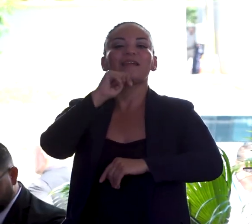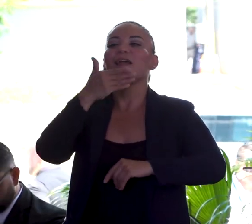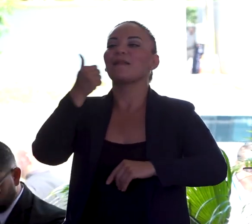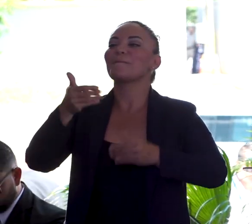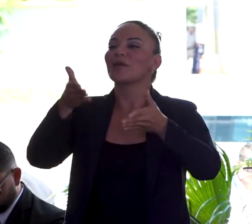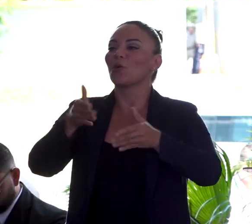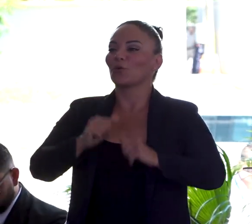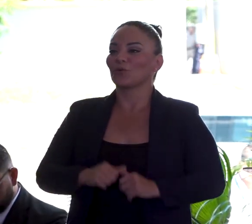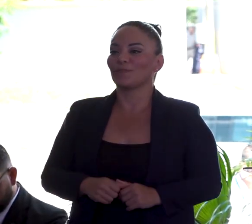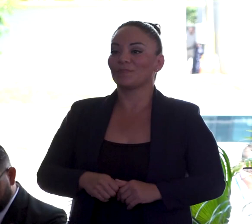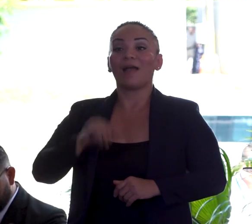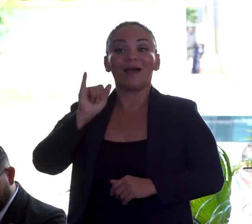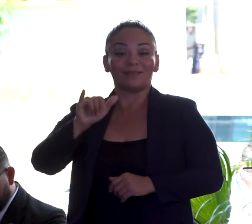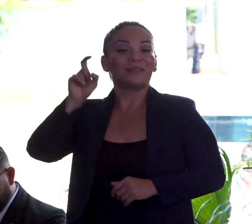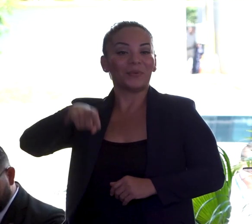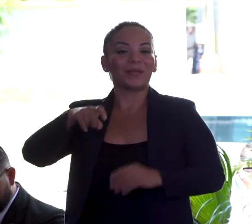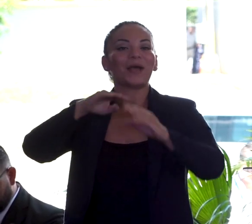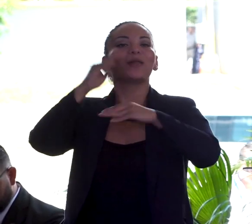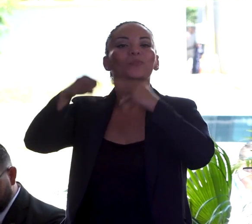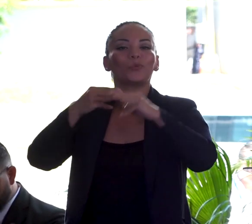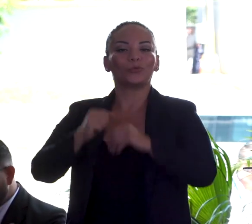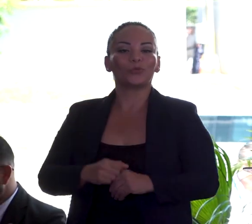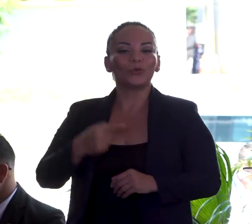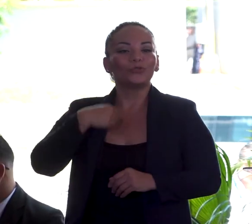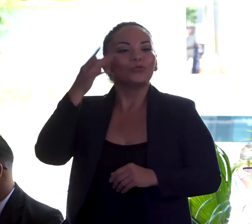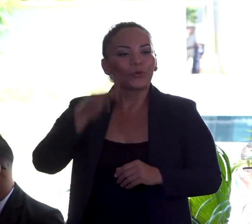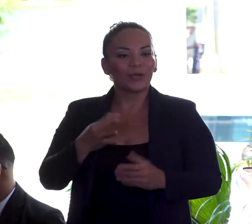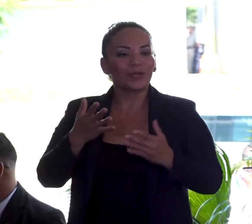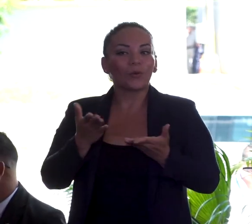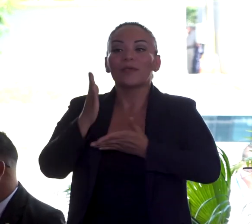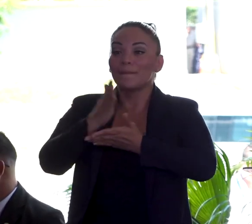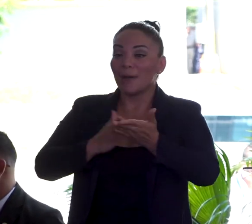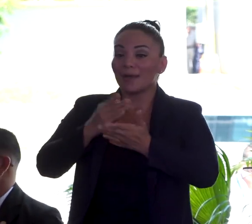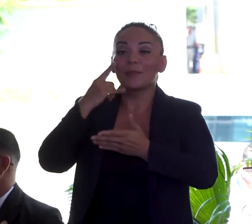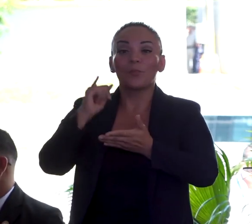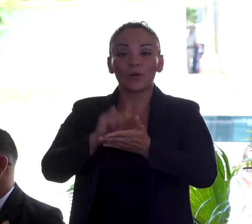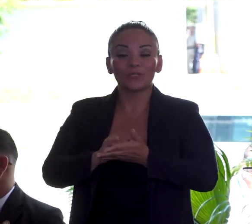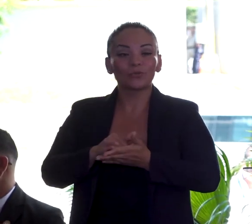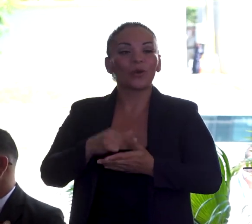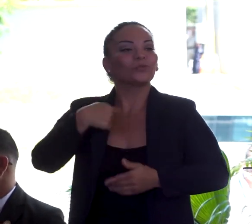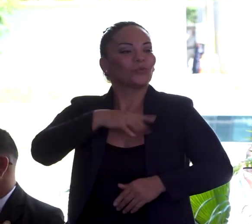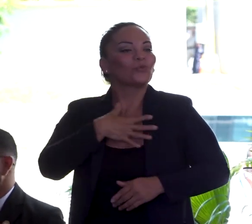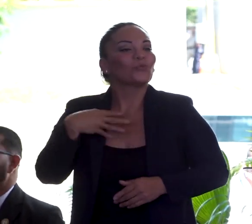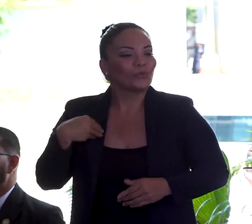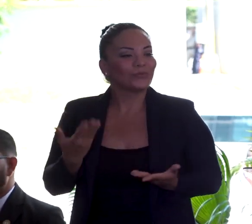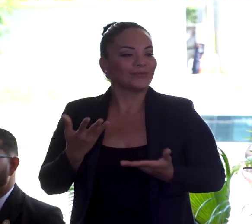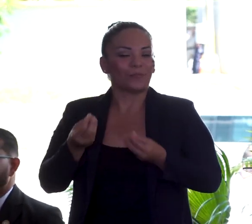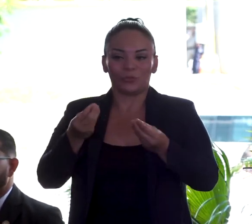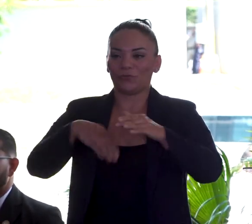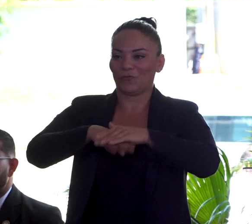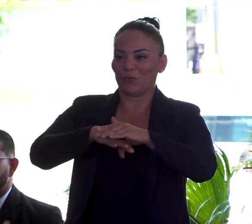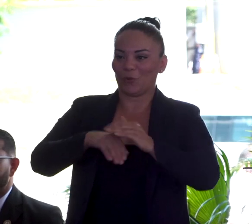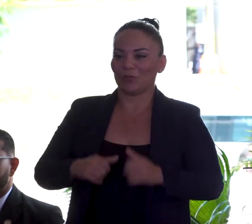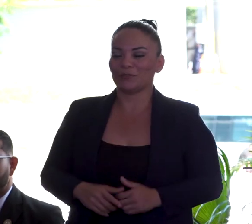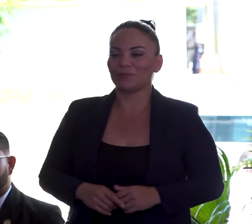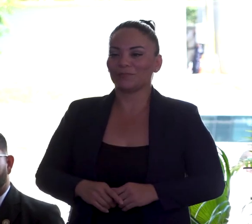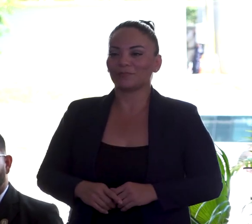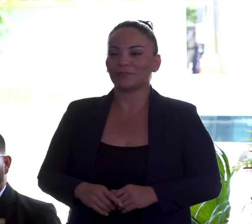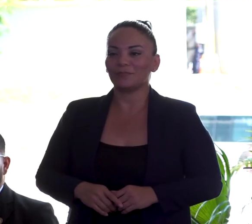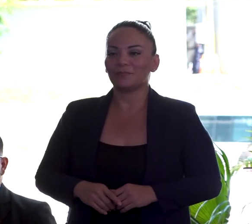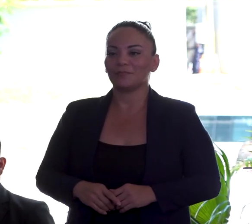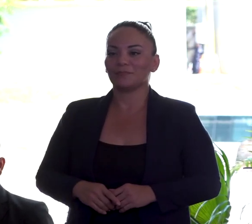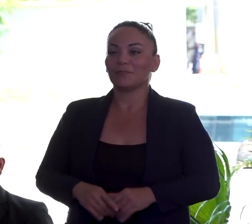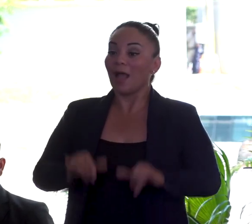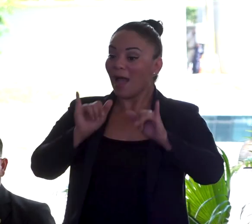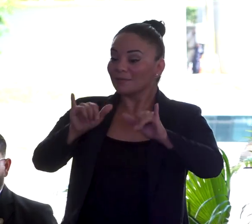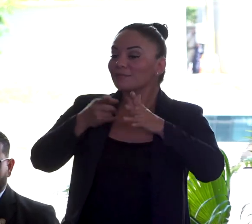Y así debería ser el mundo. Y yo creo que en parte, por eso es que lo buscamos. Así fue que